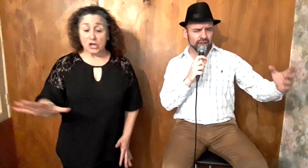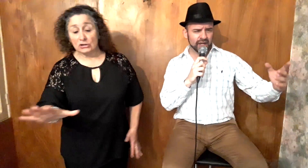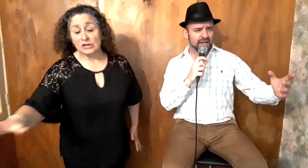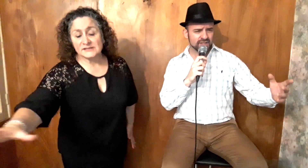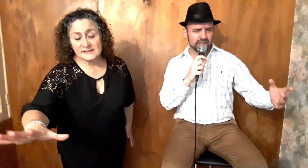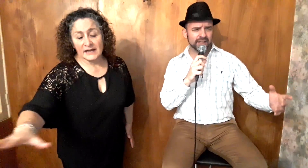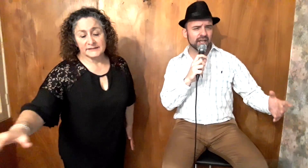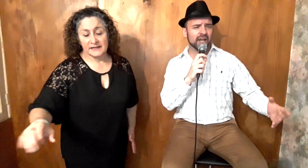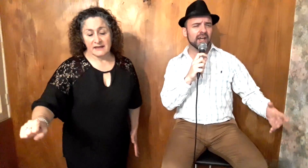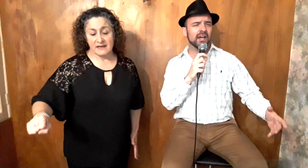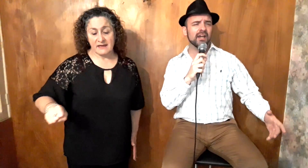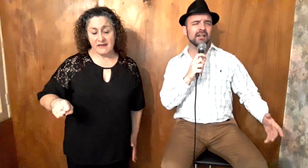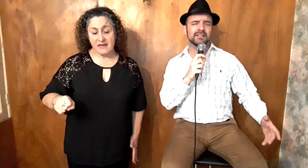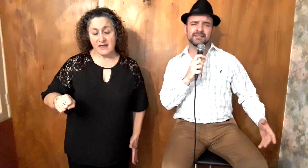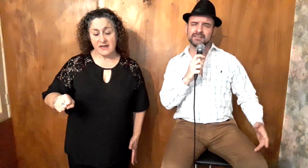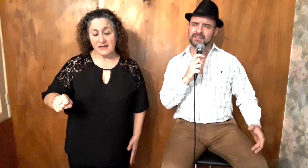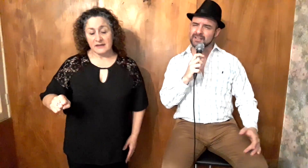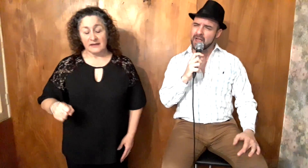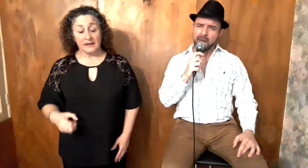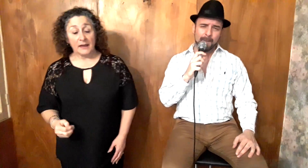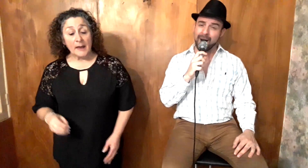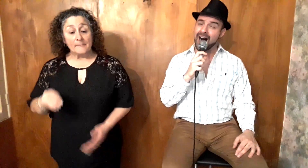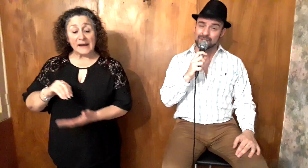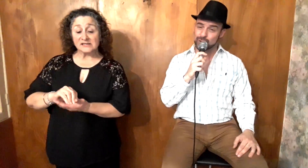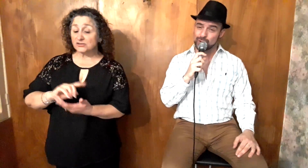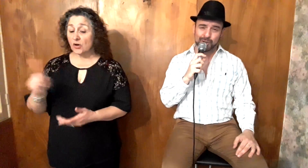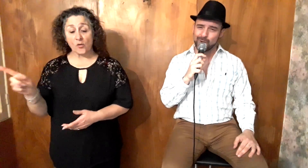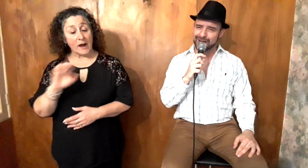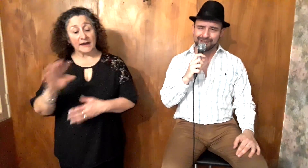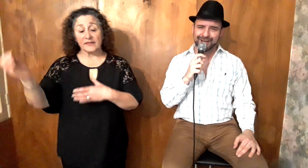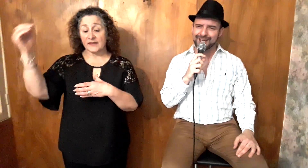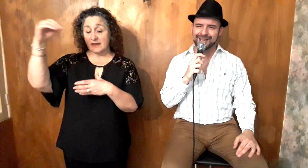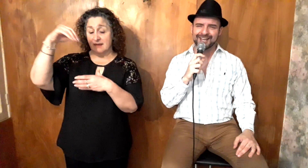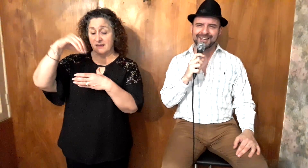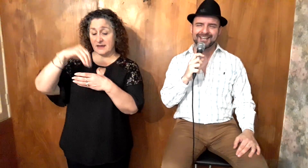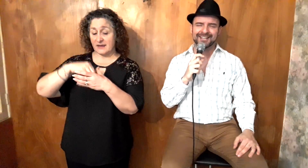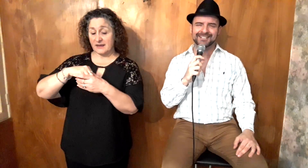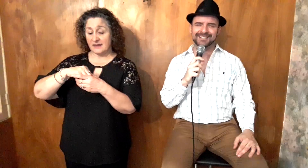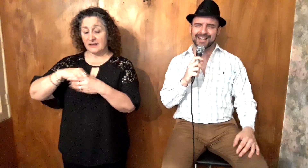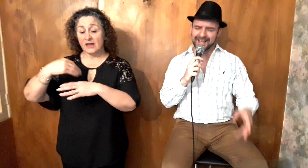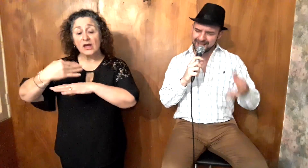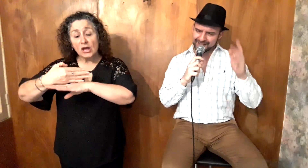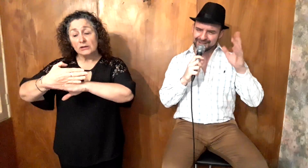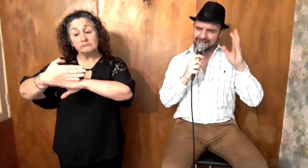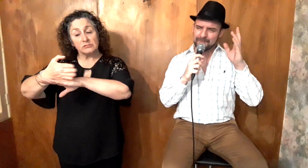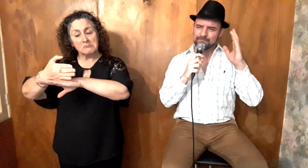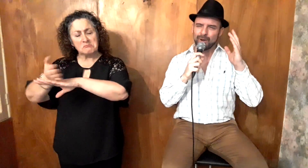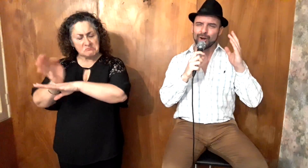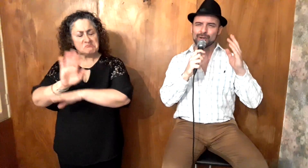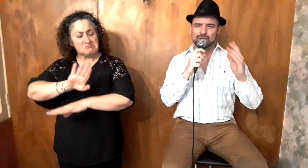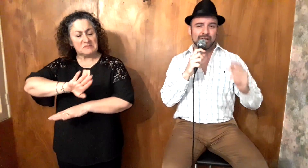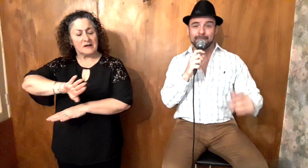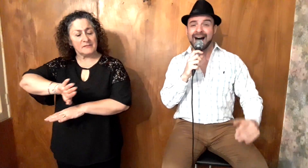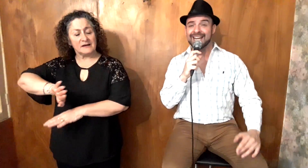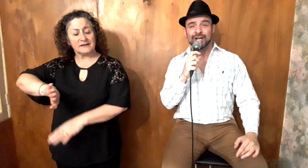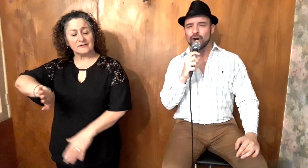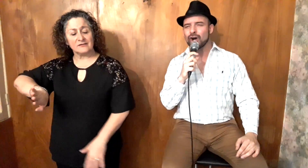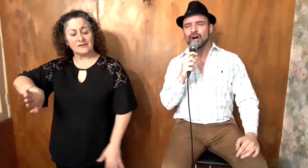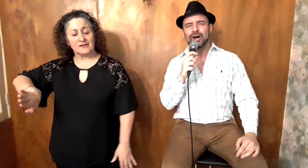rescaté, más no guardé, tiempos amargos